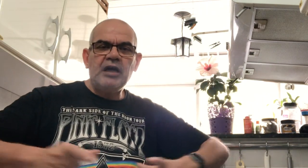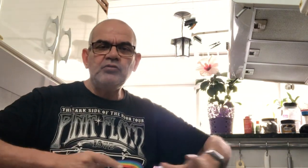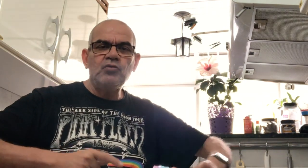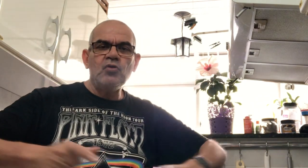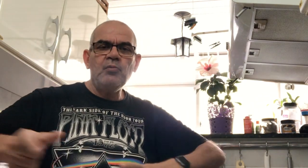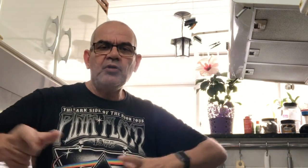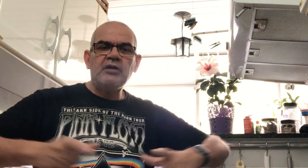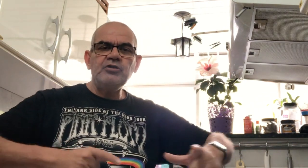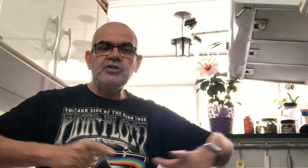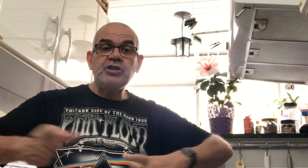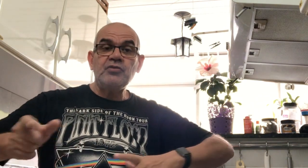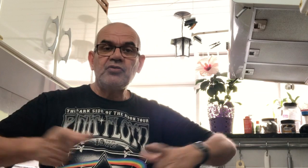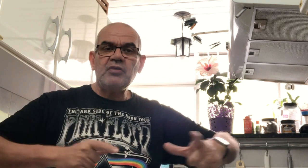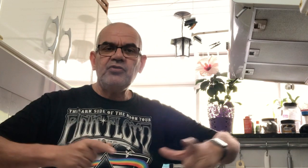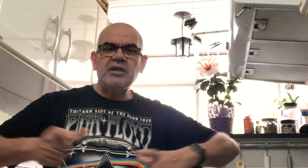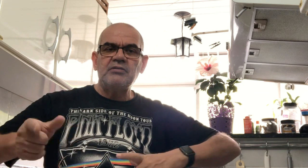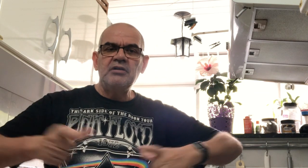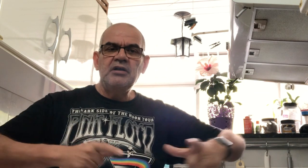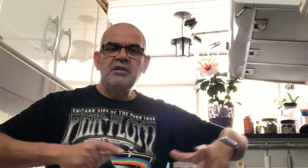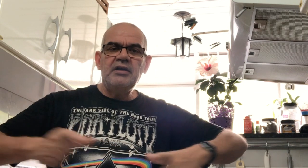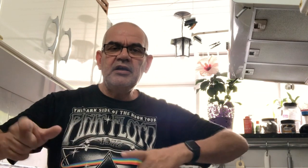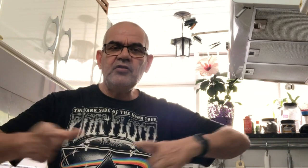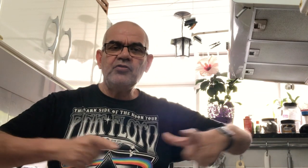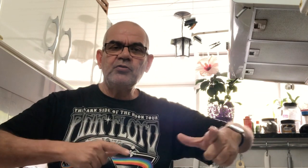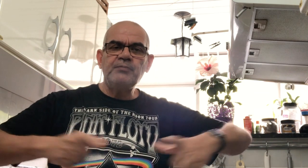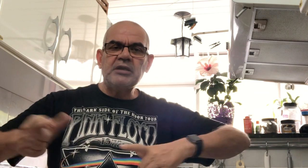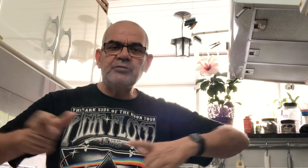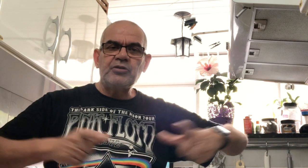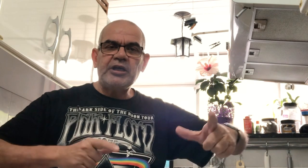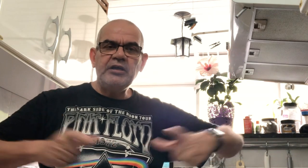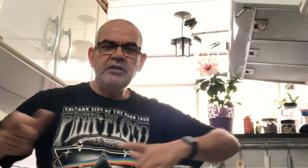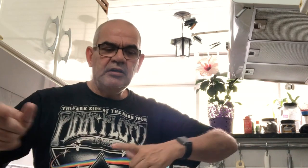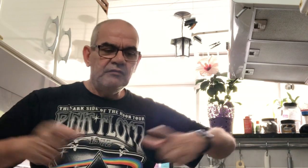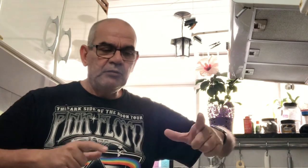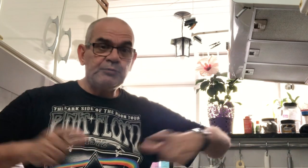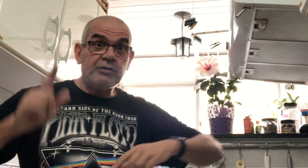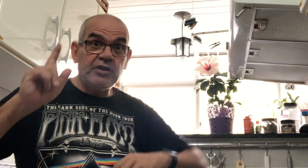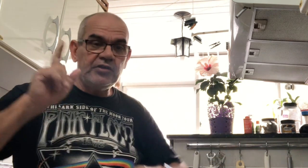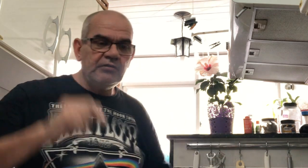parte do corpo aonde vocês vão usar o sinal. Esse é o segundo parâmetro, ok? Vamos para o terceiro.